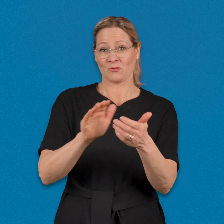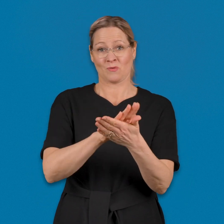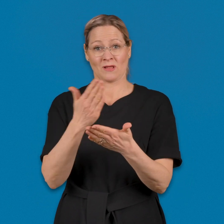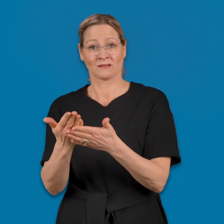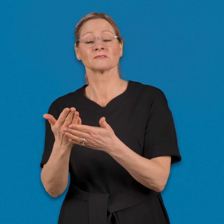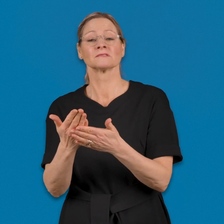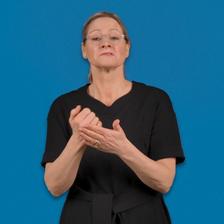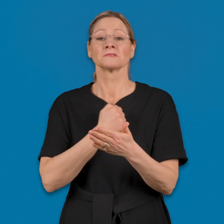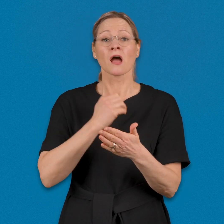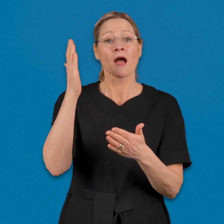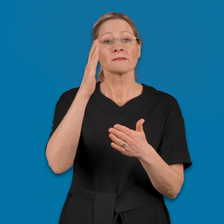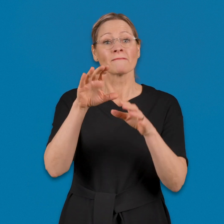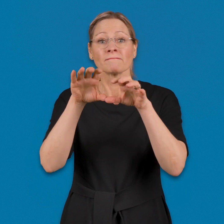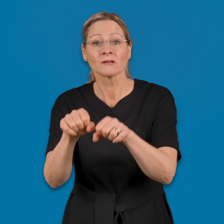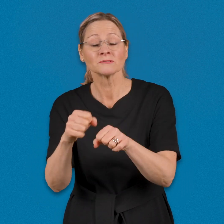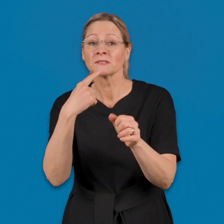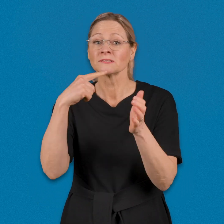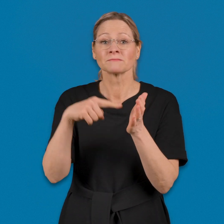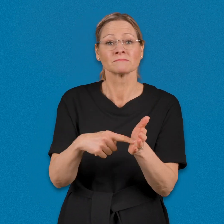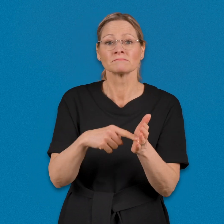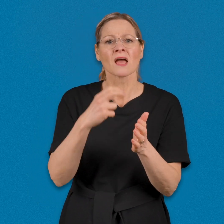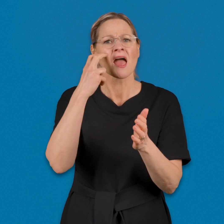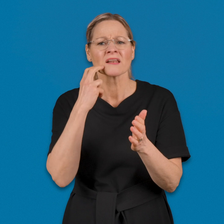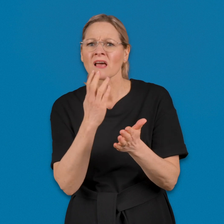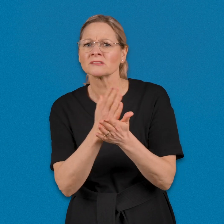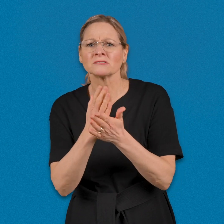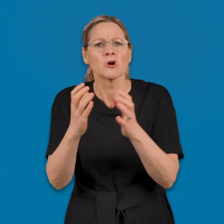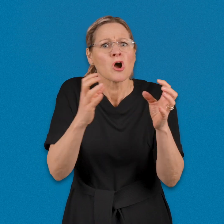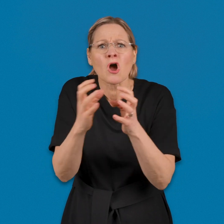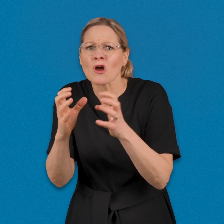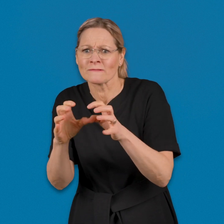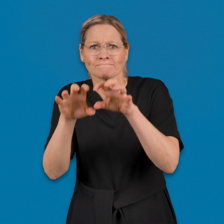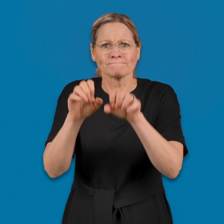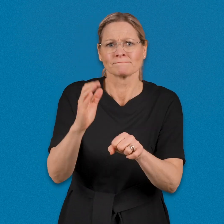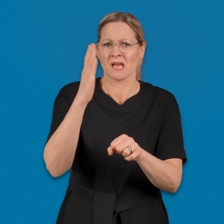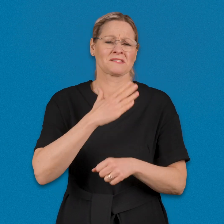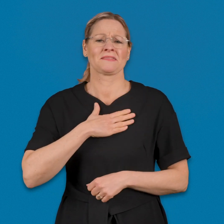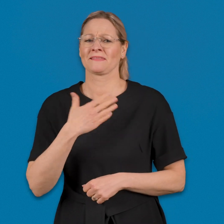Saada etätulkkausta ilman ajanvarausta esimerkiksi arjen asioiden hoitamiseen.